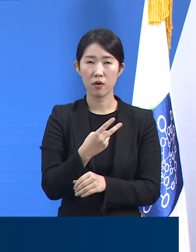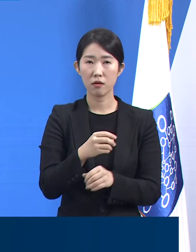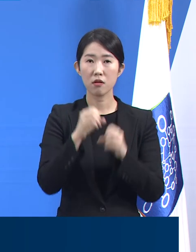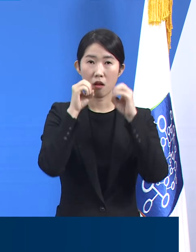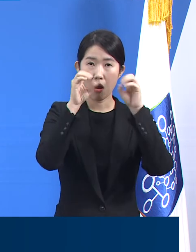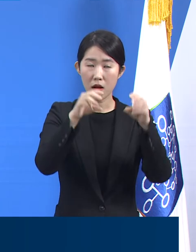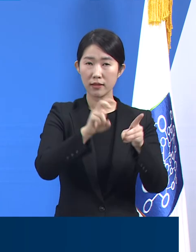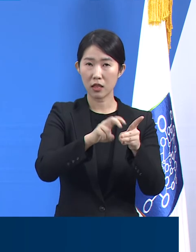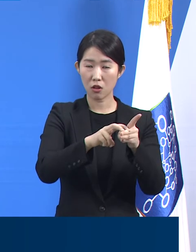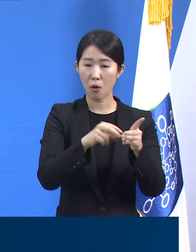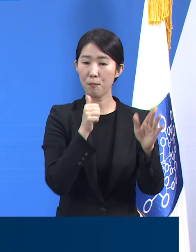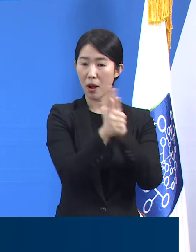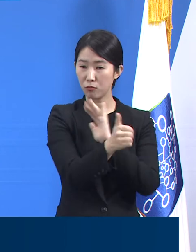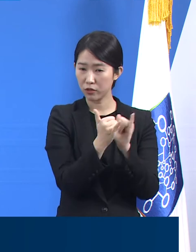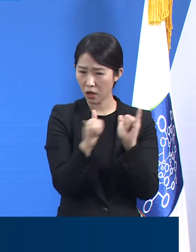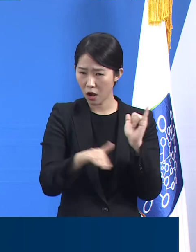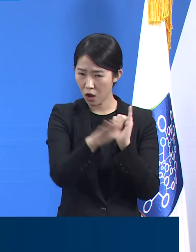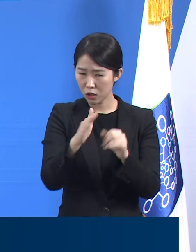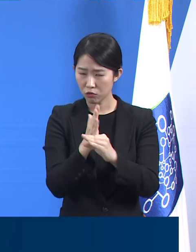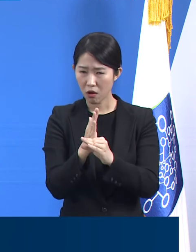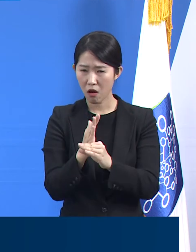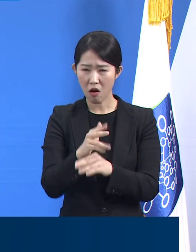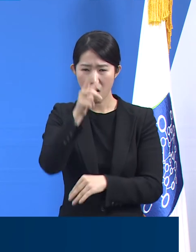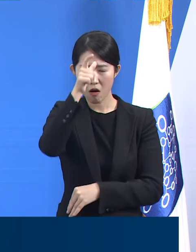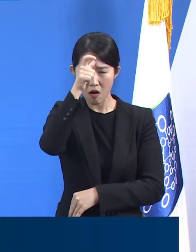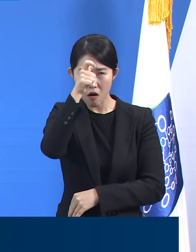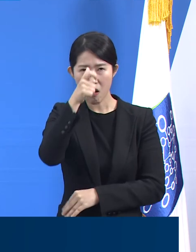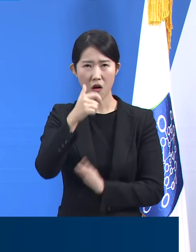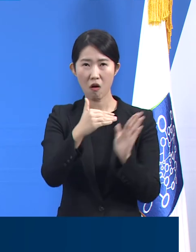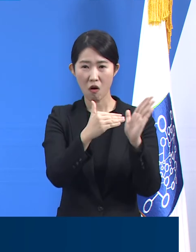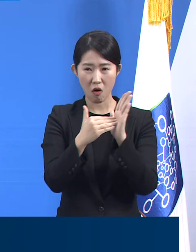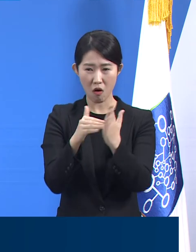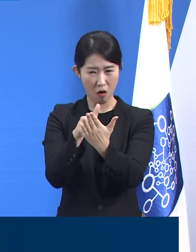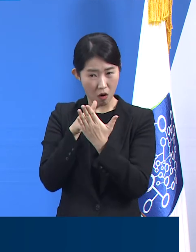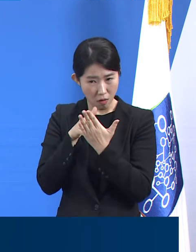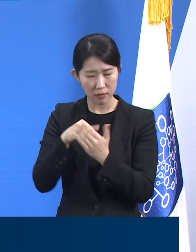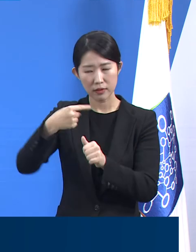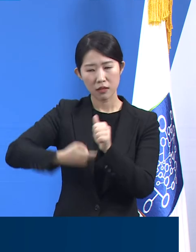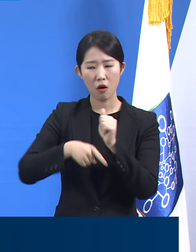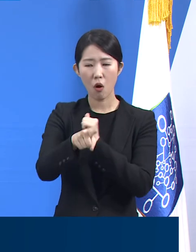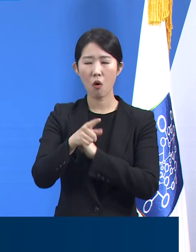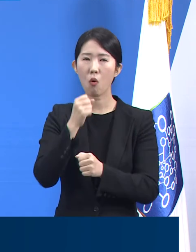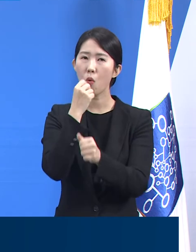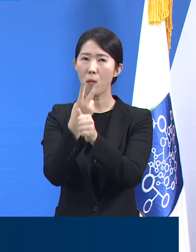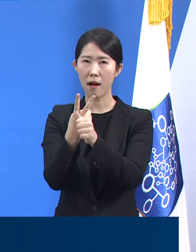검사를 지속적으로 거부하는 사람에 대해서는 고발 조치를 검토 중입니다.